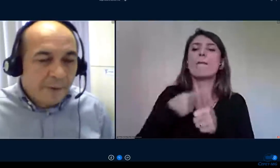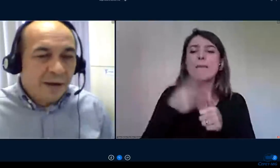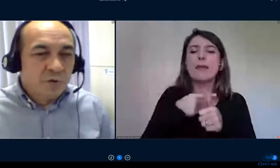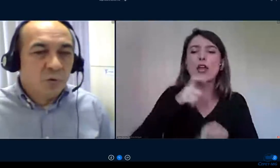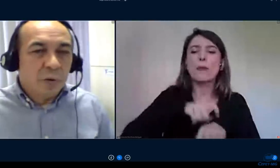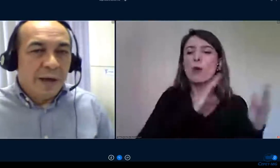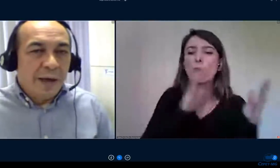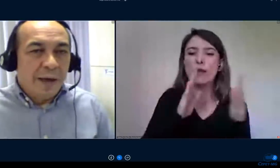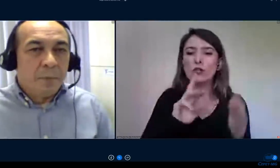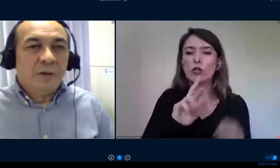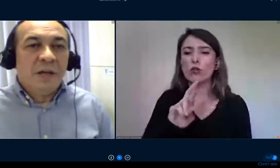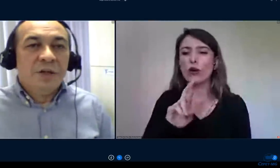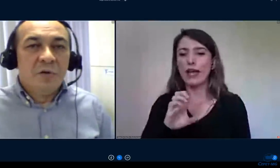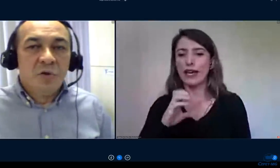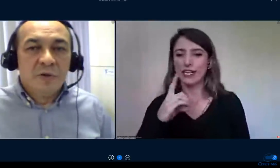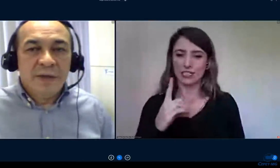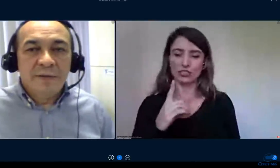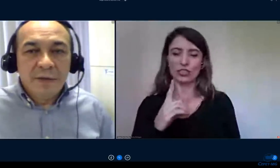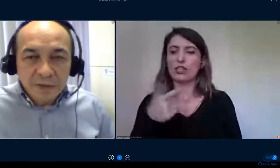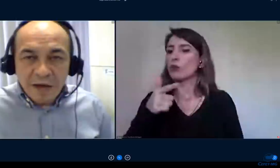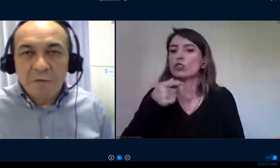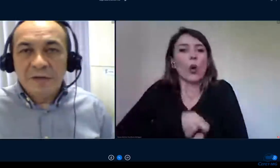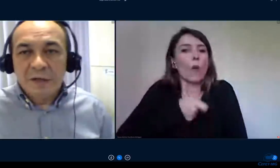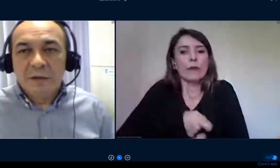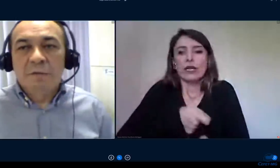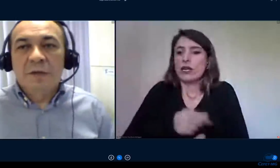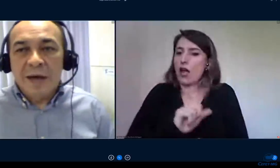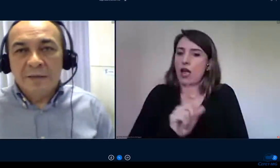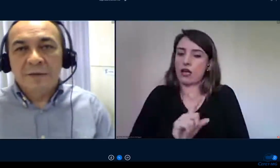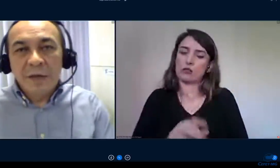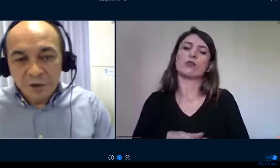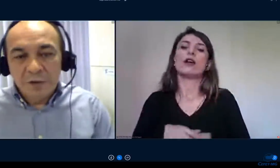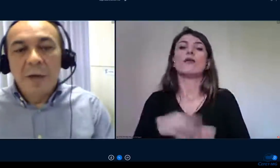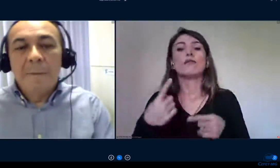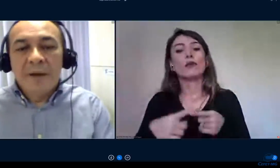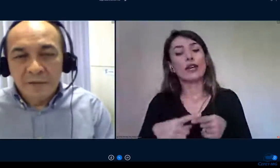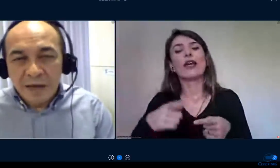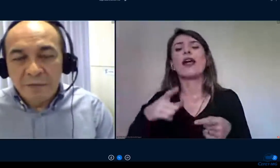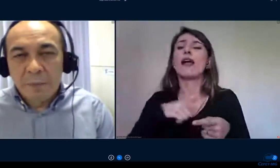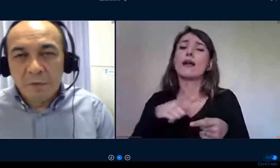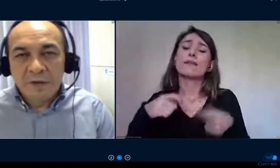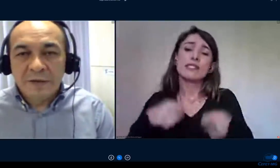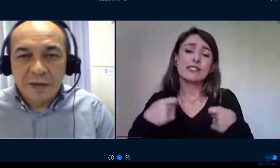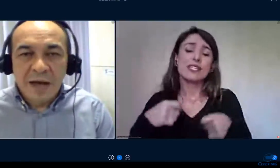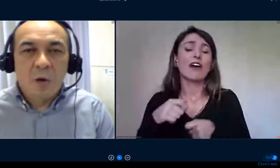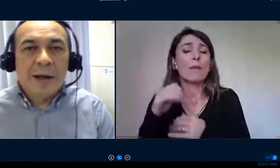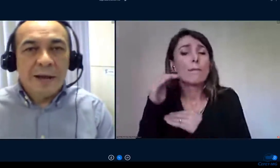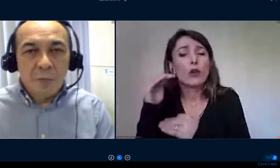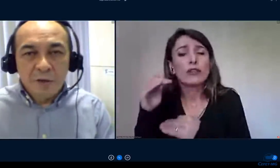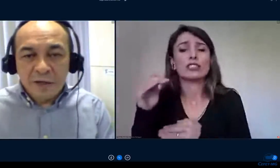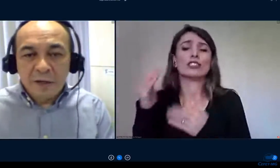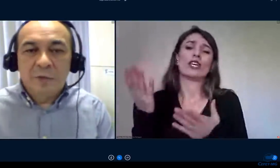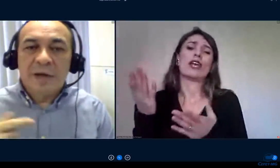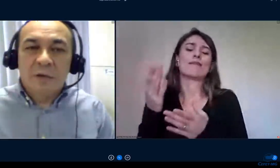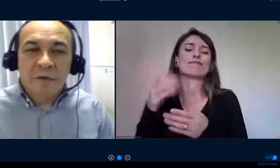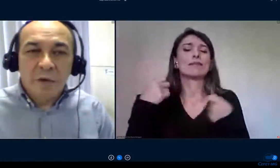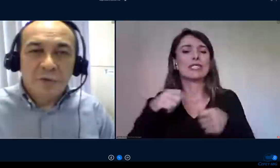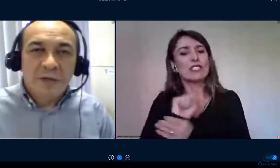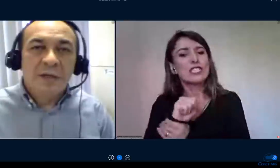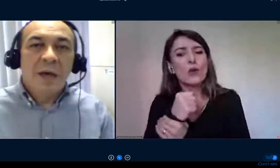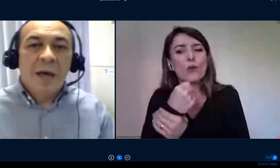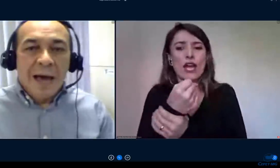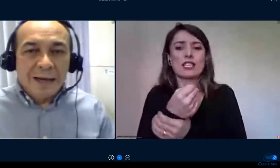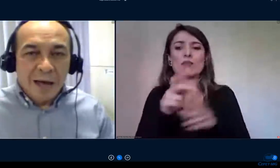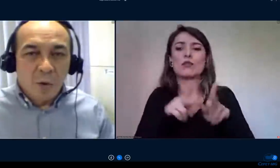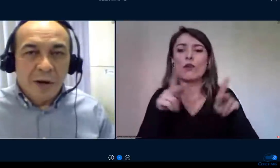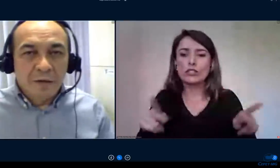para proteger os docentes que estavam fazendo atividades e a gente precisava aproveitar essa carga horária. Aí o Ministério da Educação vem e nos